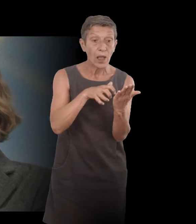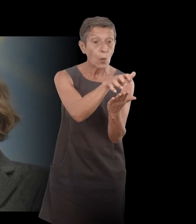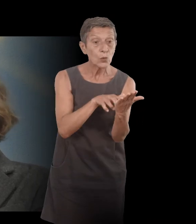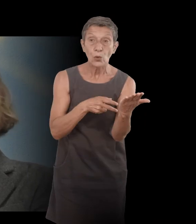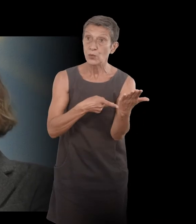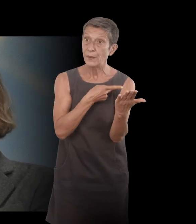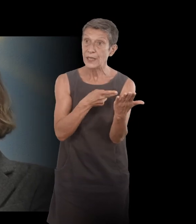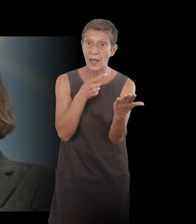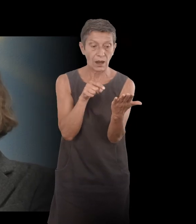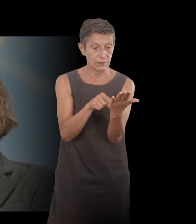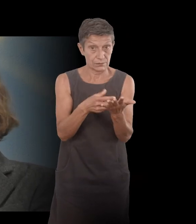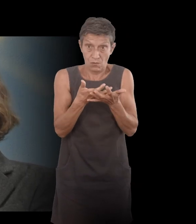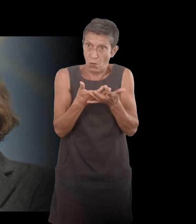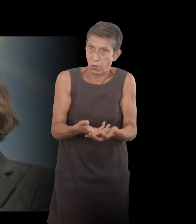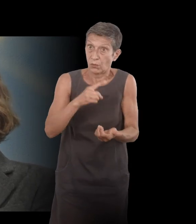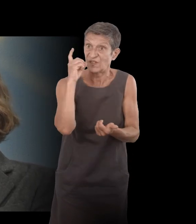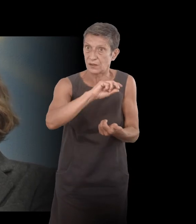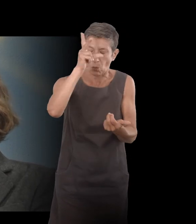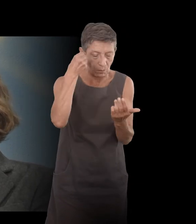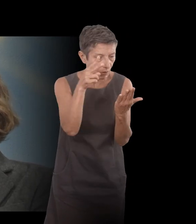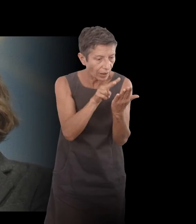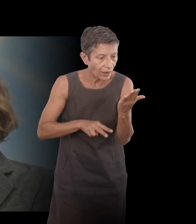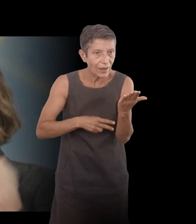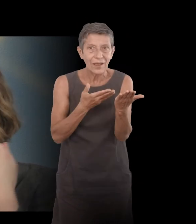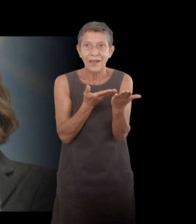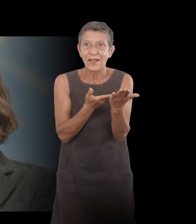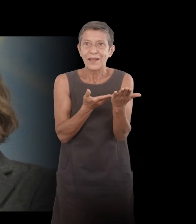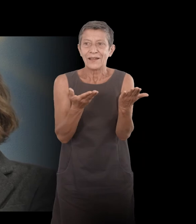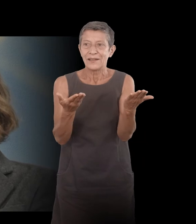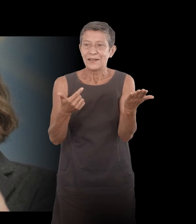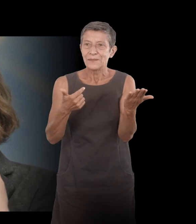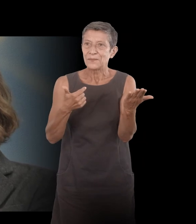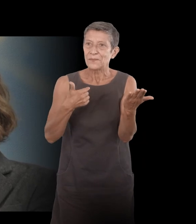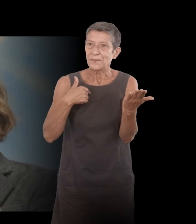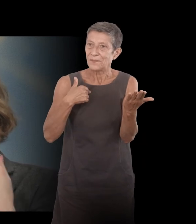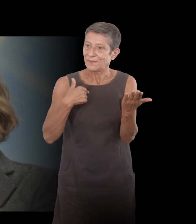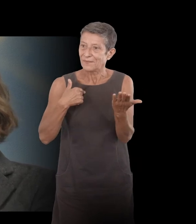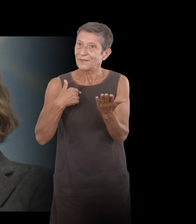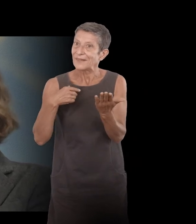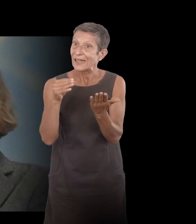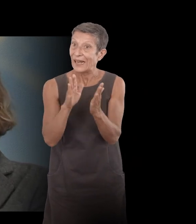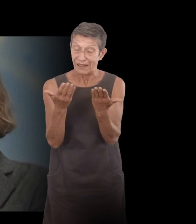lourd pour moi à comprendre, à lire, en écrivant dessus, en le déformant, en travaillant, en jouant,